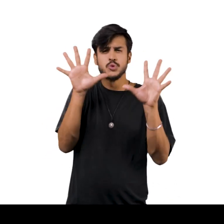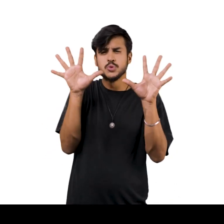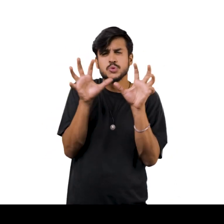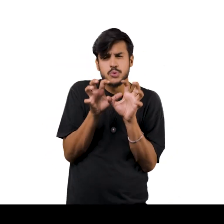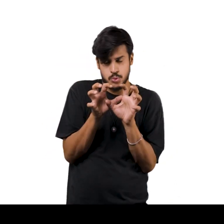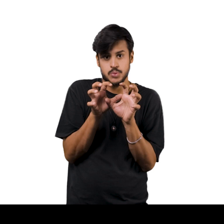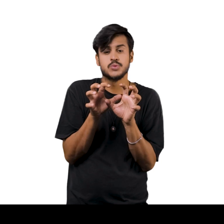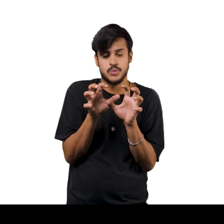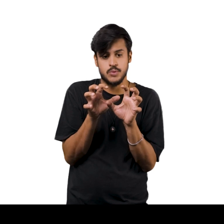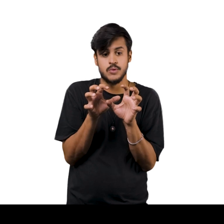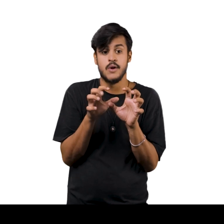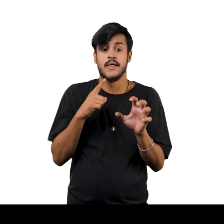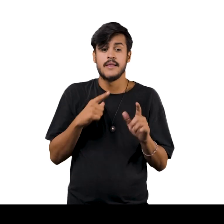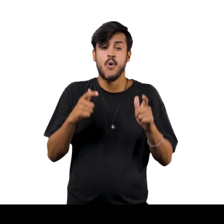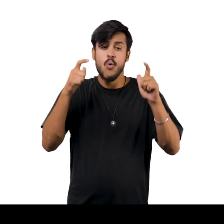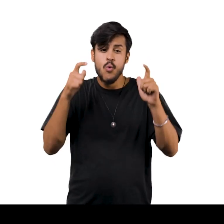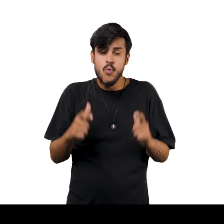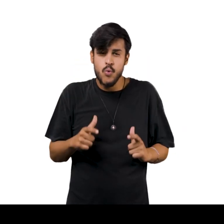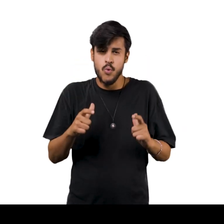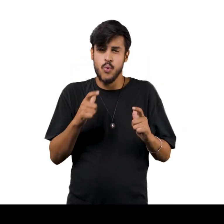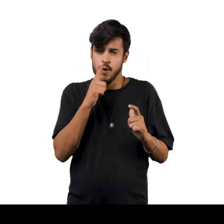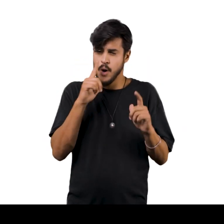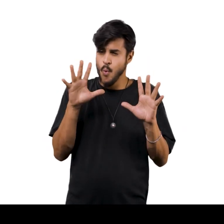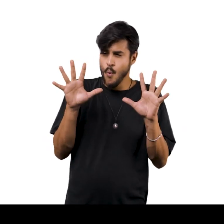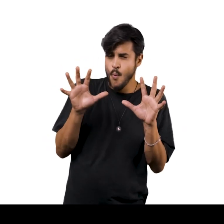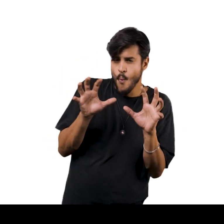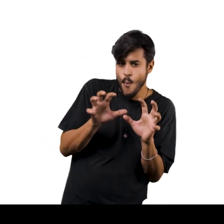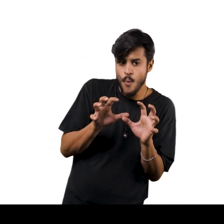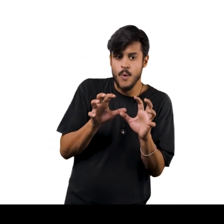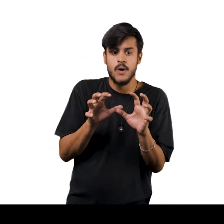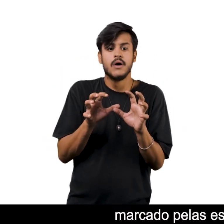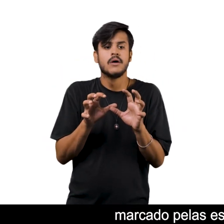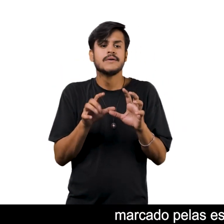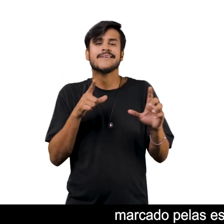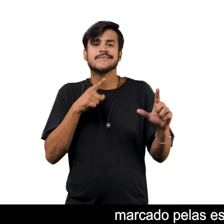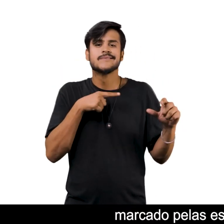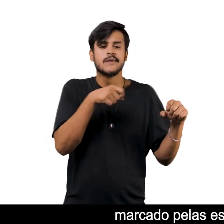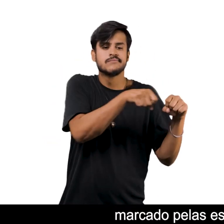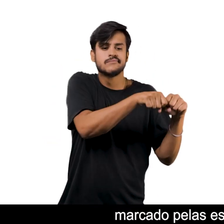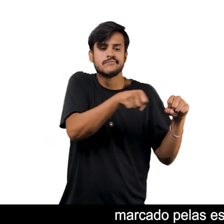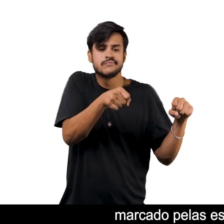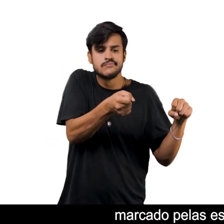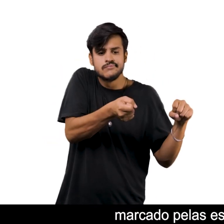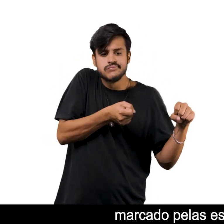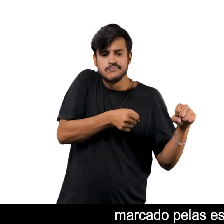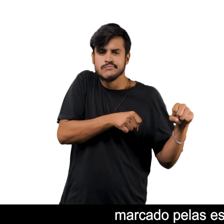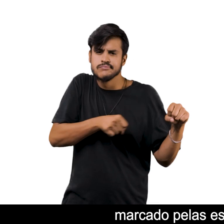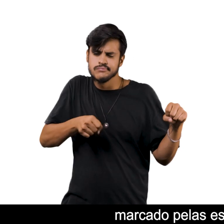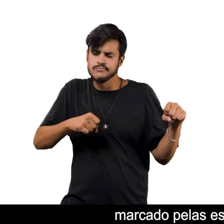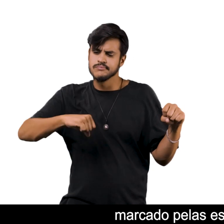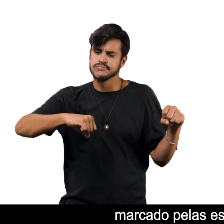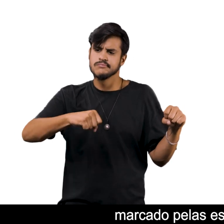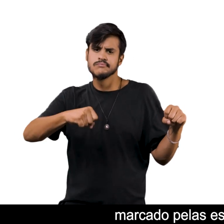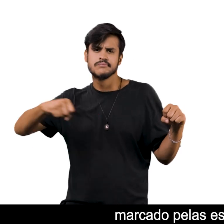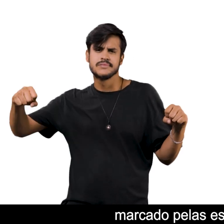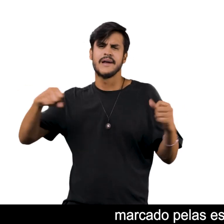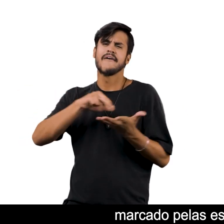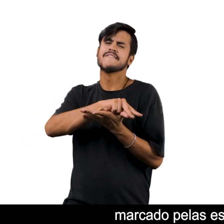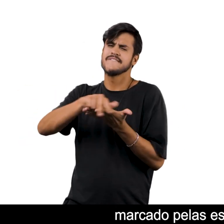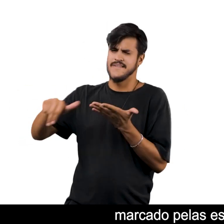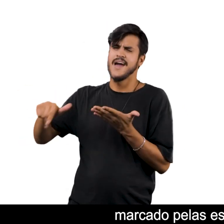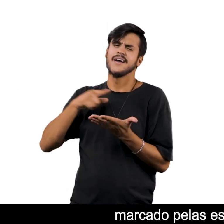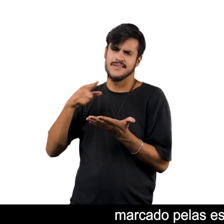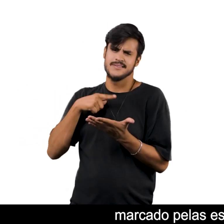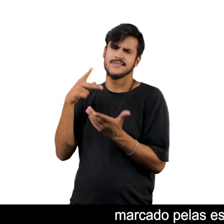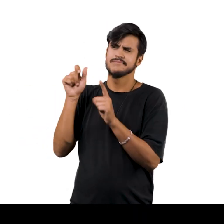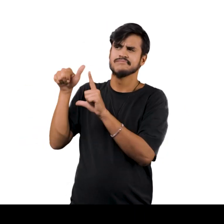escuro Está inserido Em um ambiente árido Marcado pelas estruturas Tubulares recorrentes